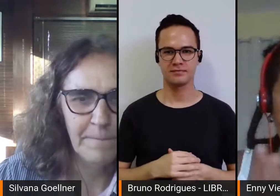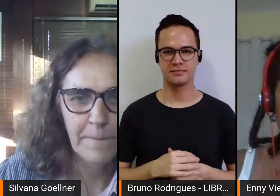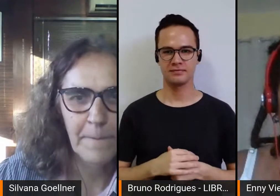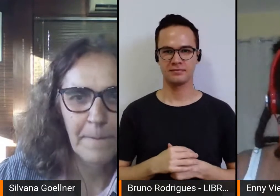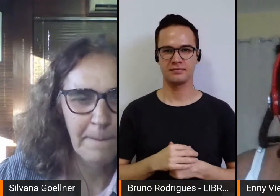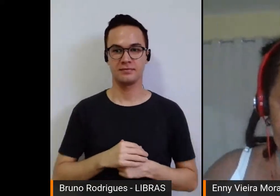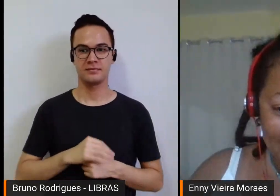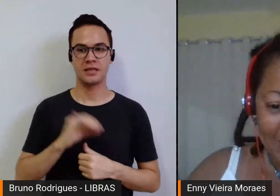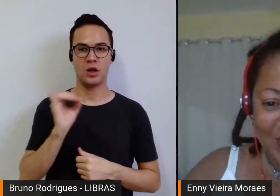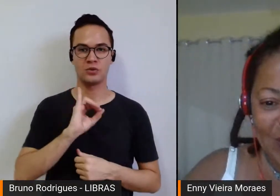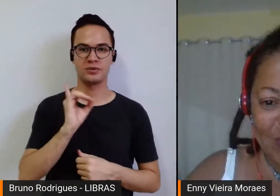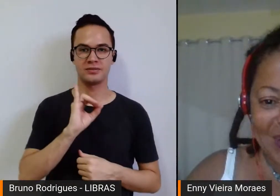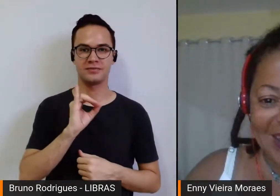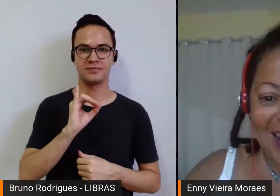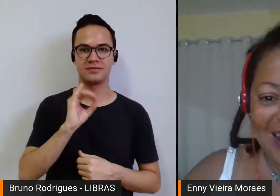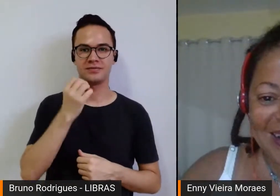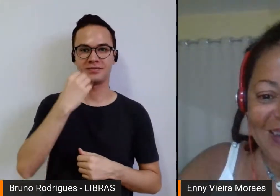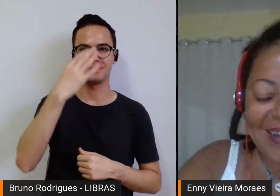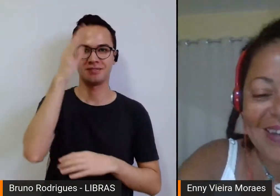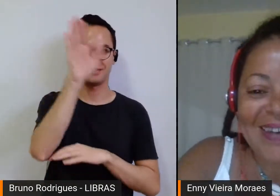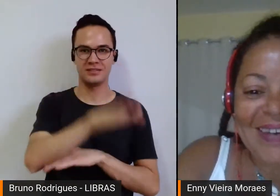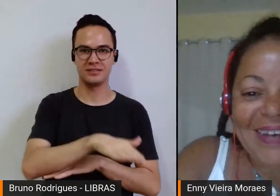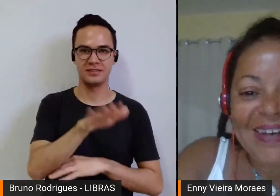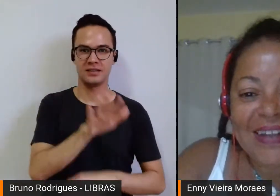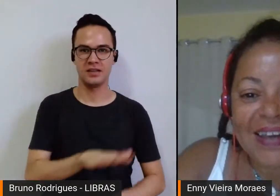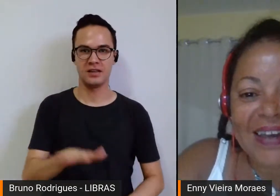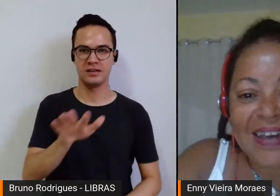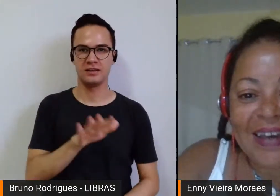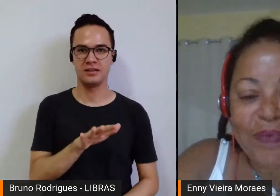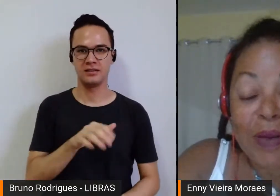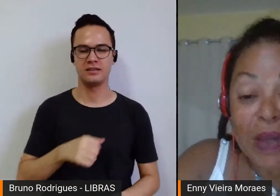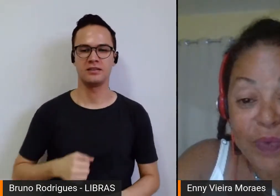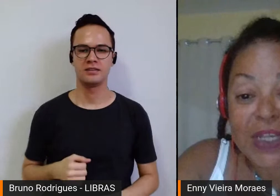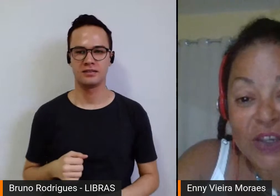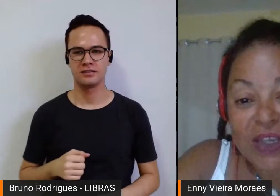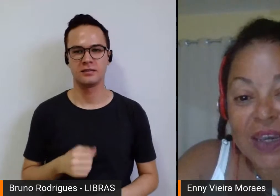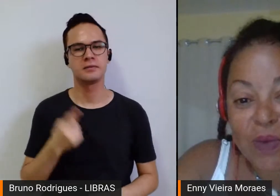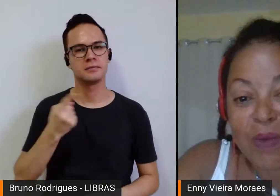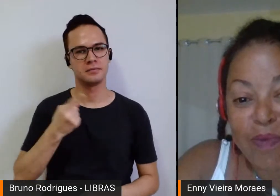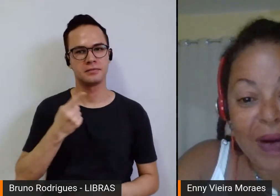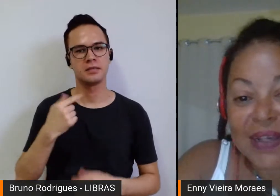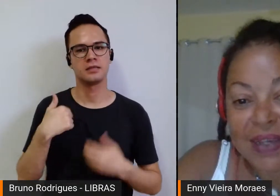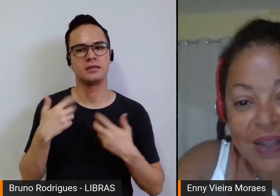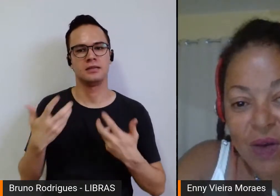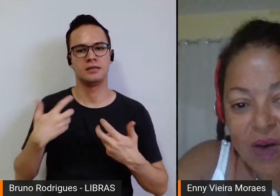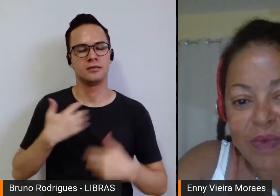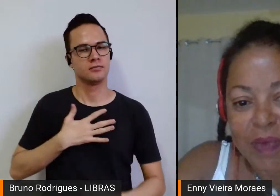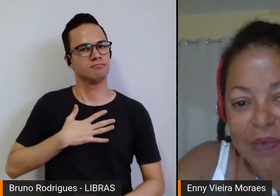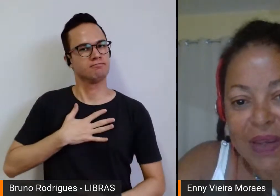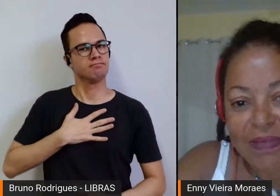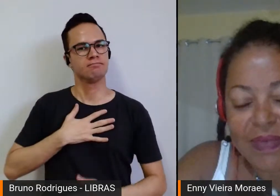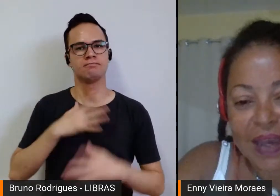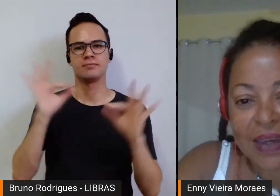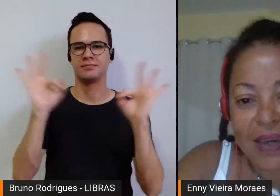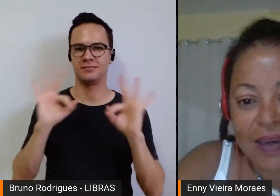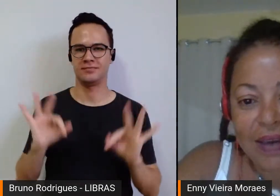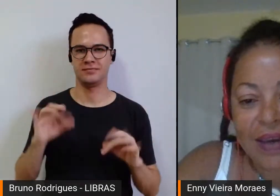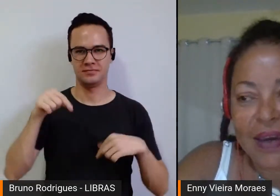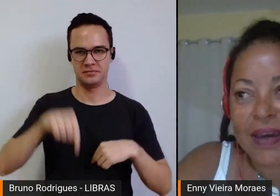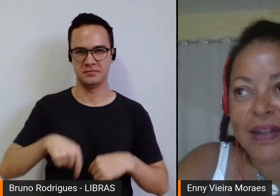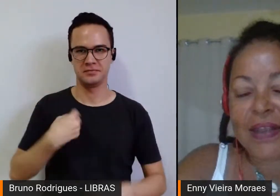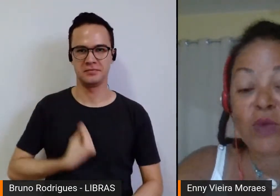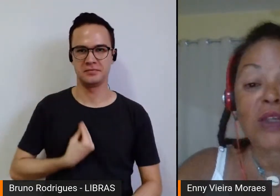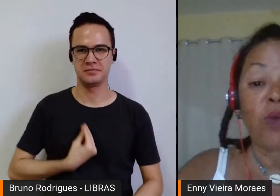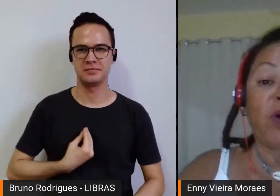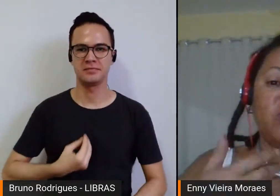Oi, Silvana, oi, pessoal, boa tarde. Primeiro, preciso dizer que é um prazer enorme para mim estar aqui,